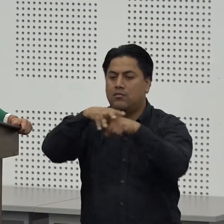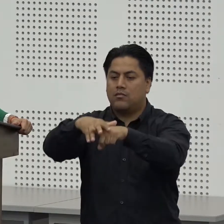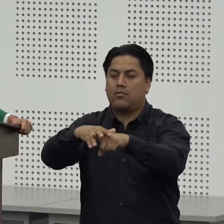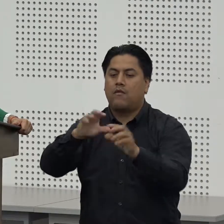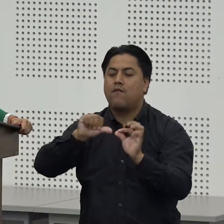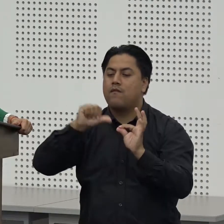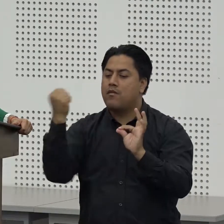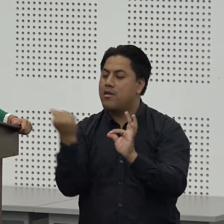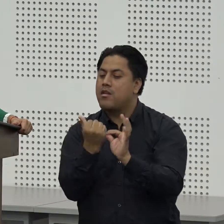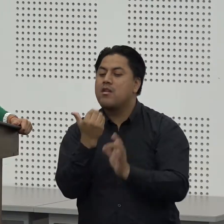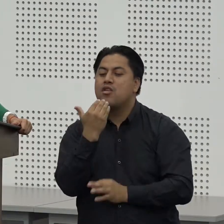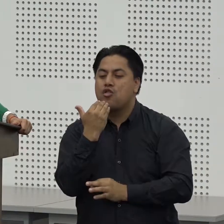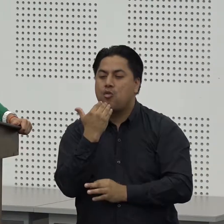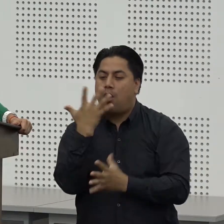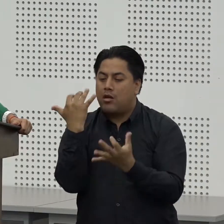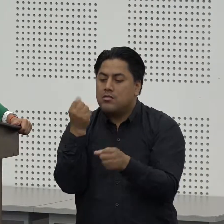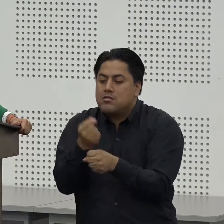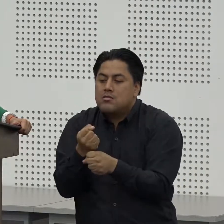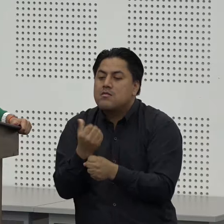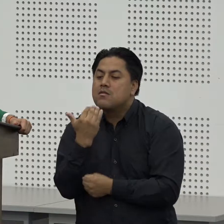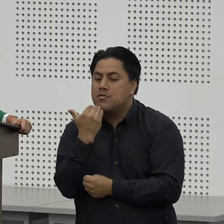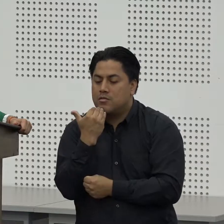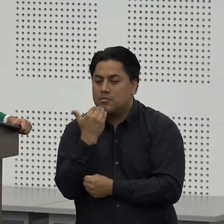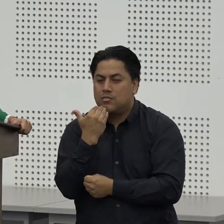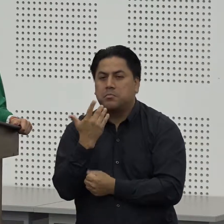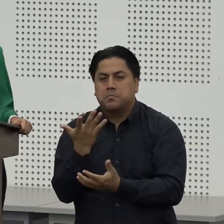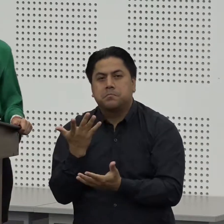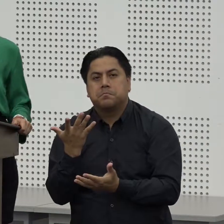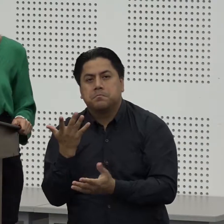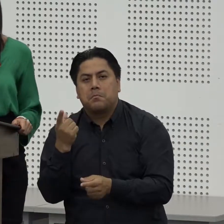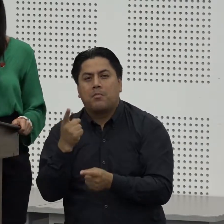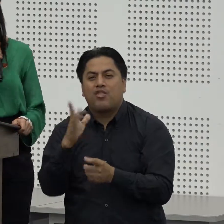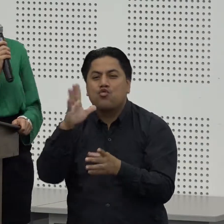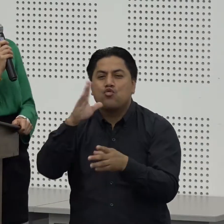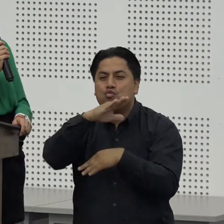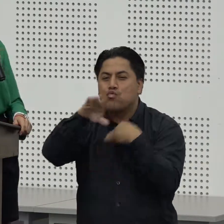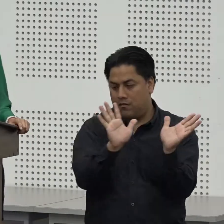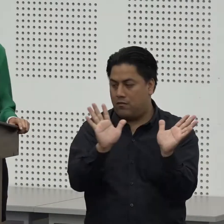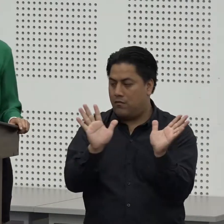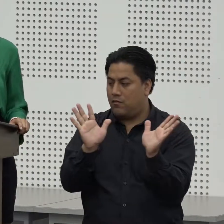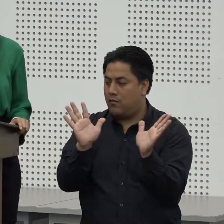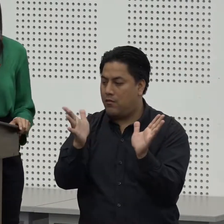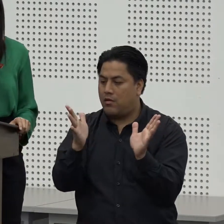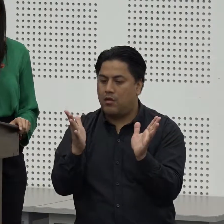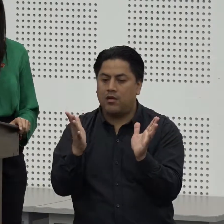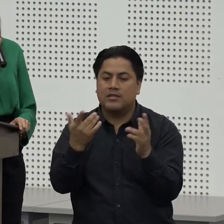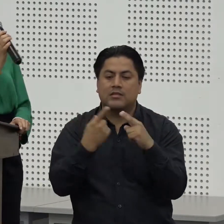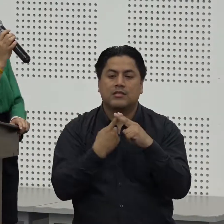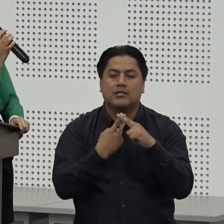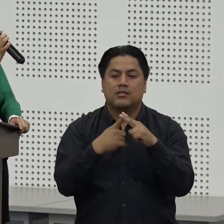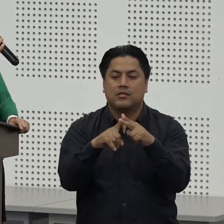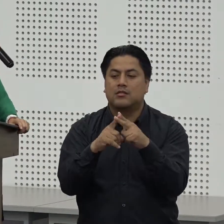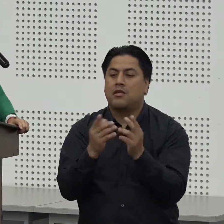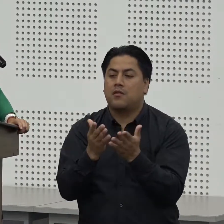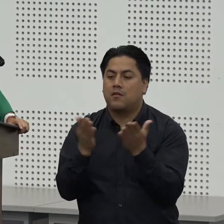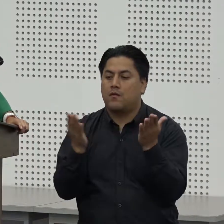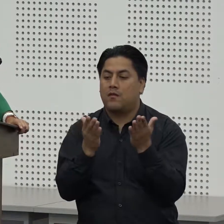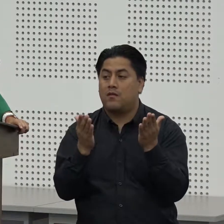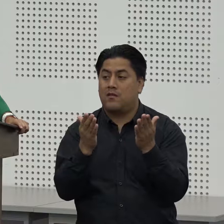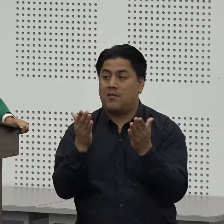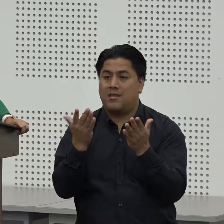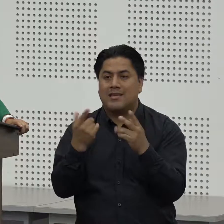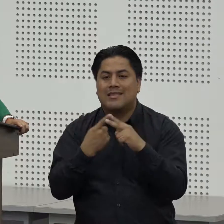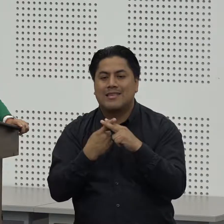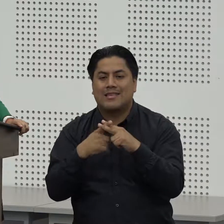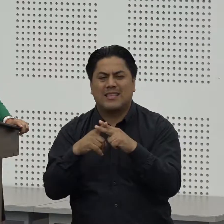el modelo que nosotros trabajamos sí modelo bicultural bilingüe ¿de dónde parte esto? parte de lo que es